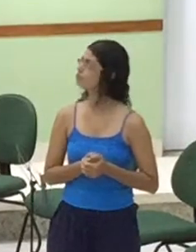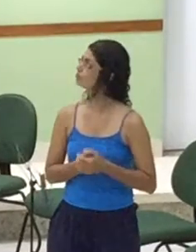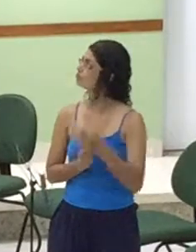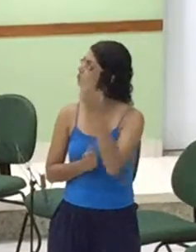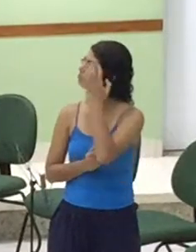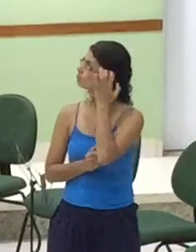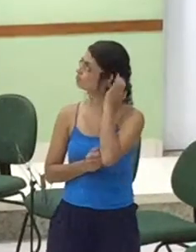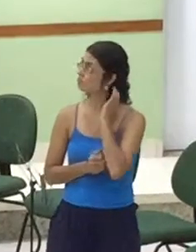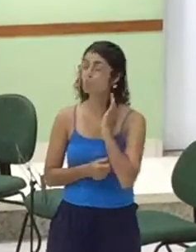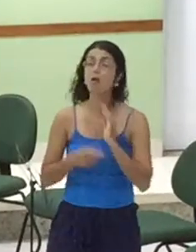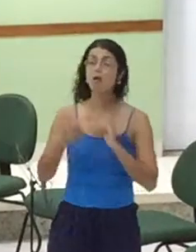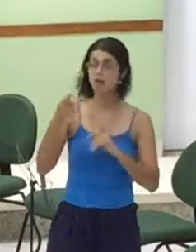Serão